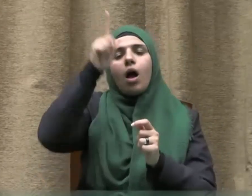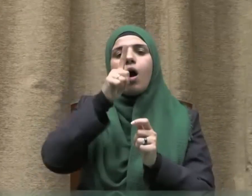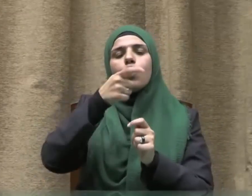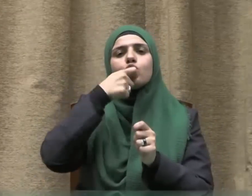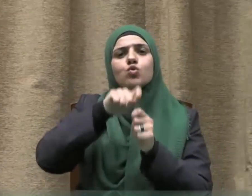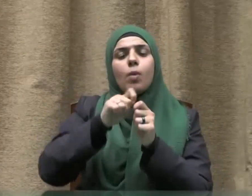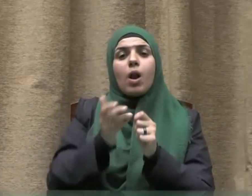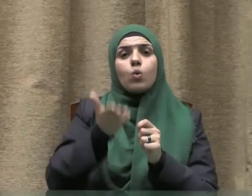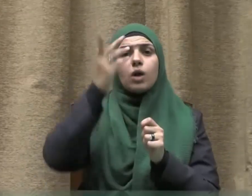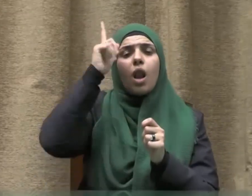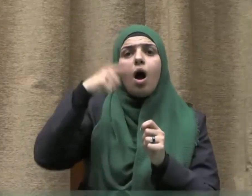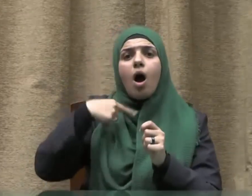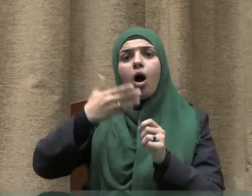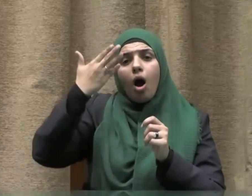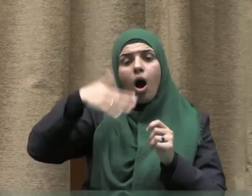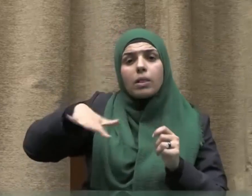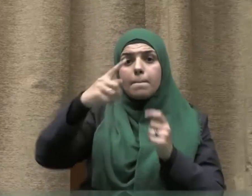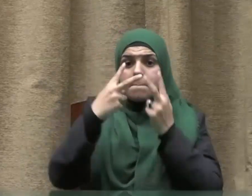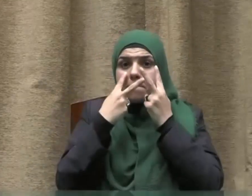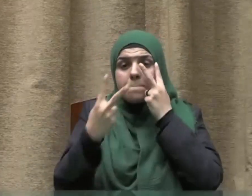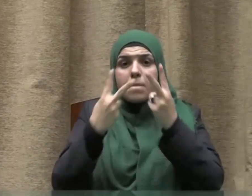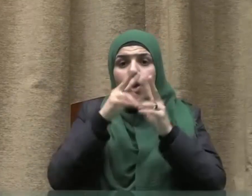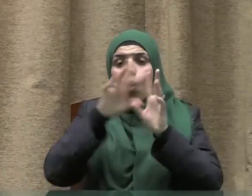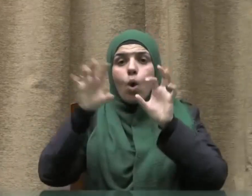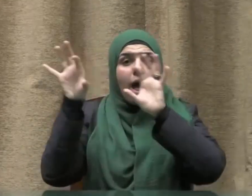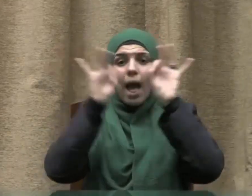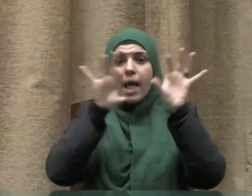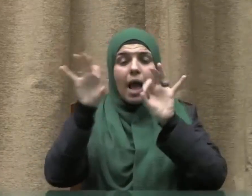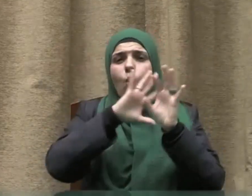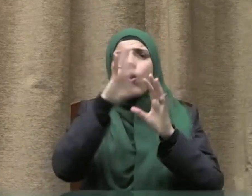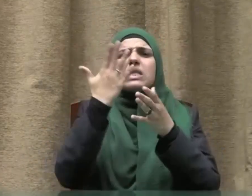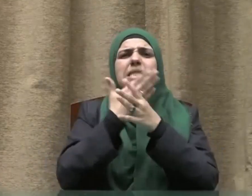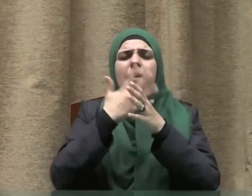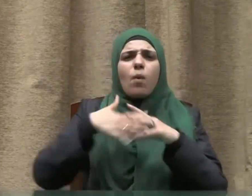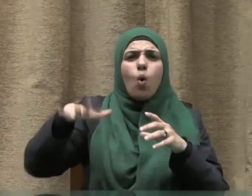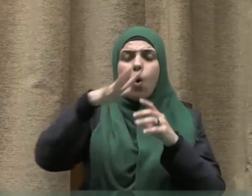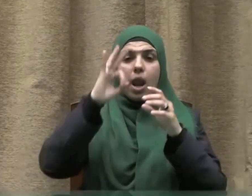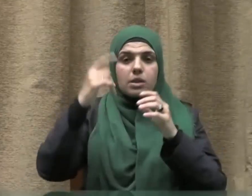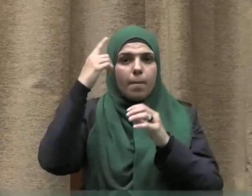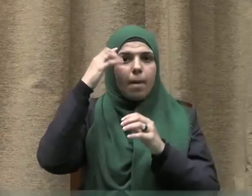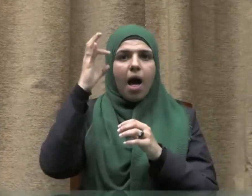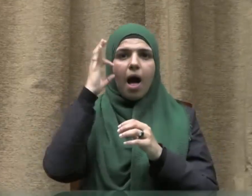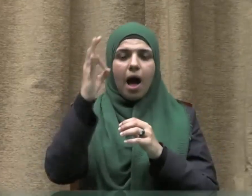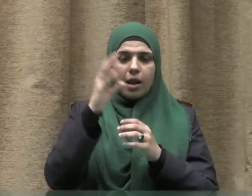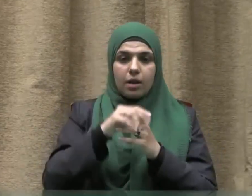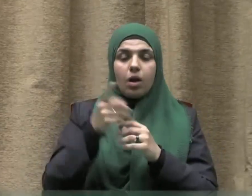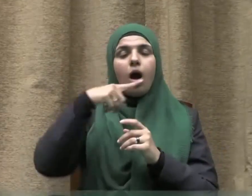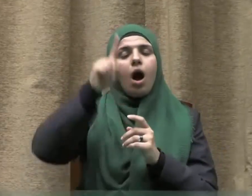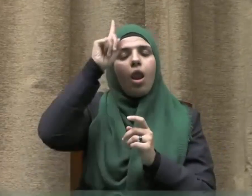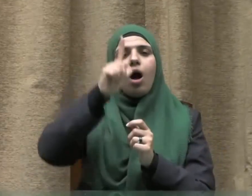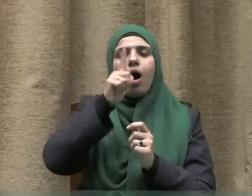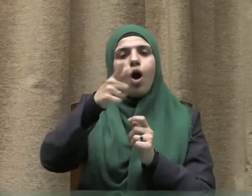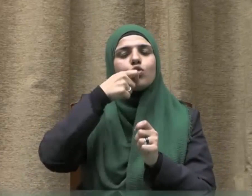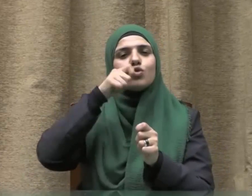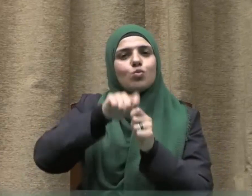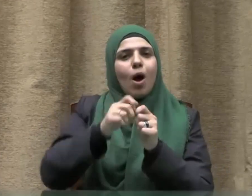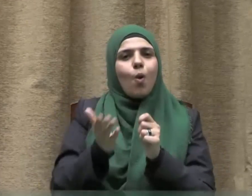سبحانه قد بينا لكم الآيات لعلكم تعقلون ويقول سبحانه